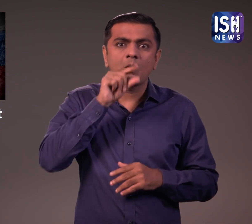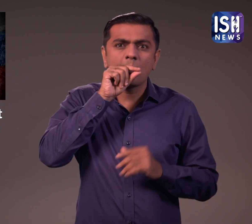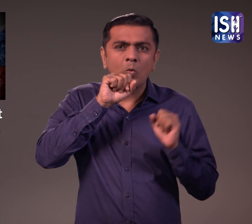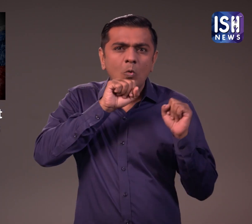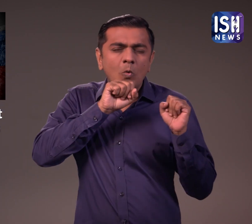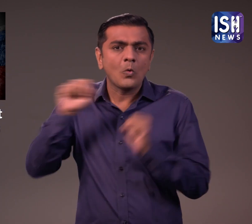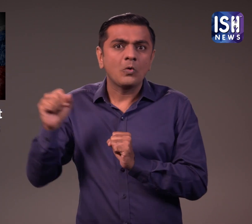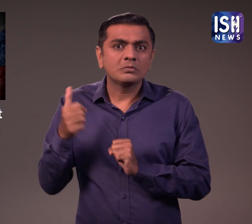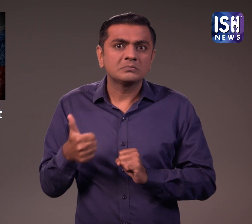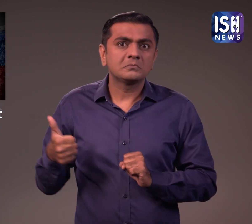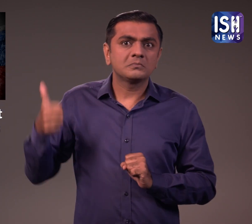ट्वीटर को खरीद लिया